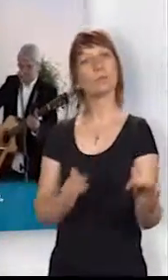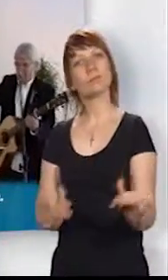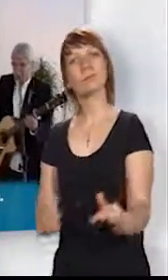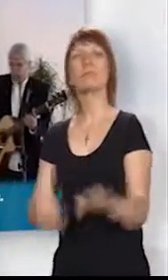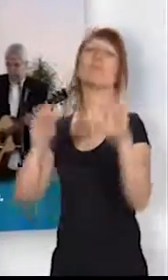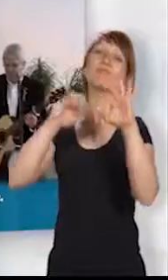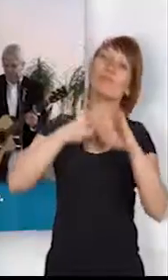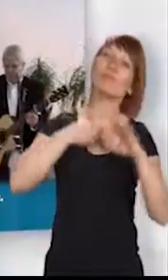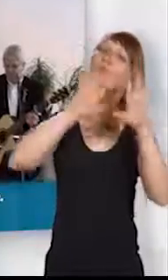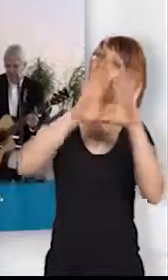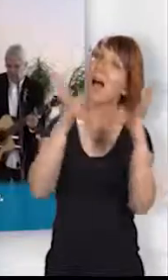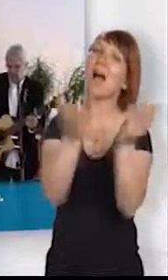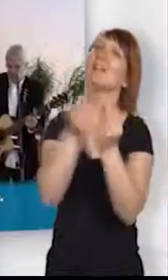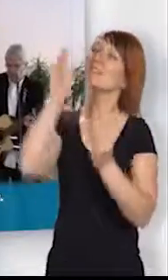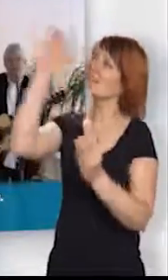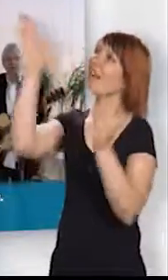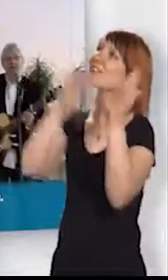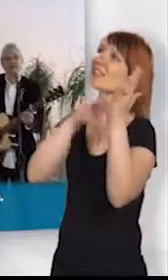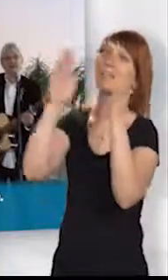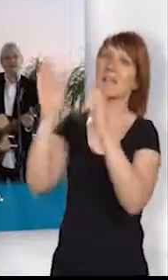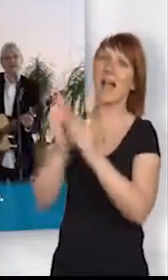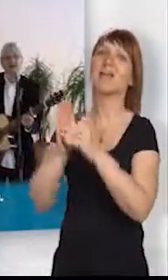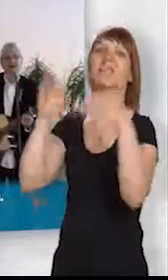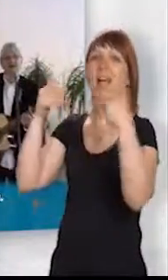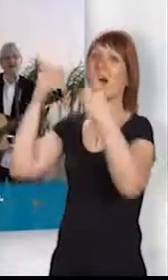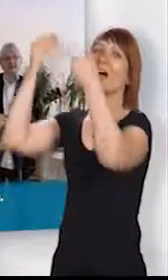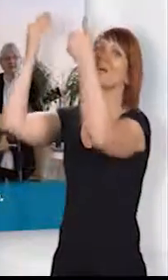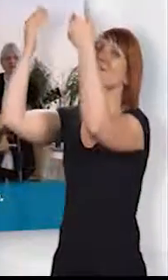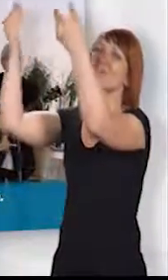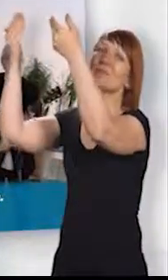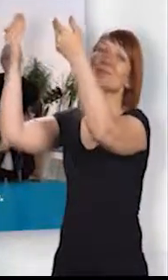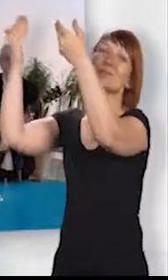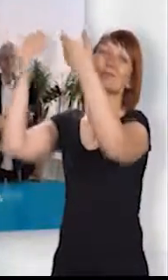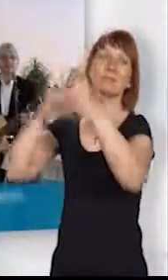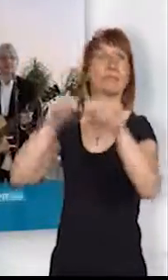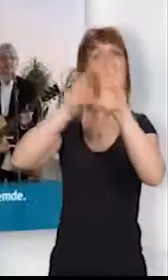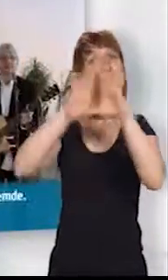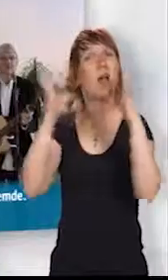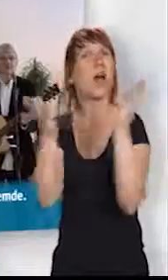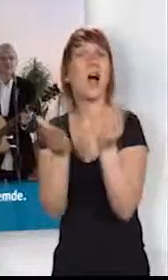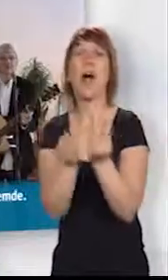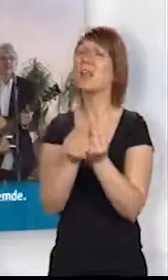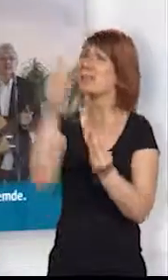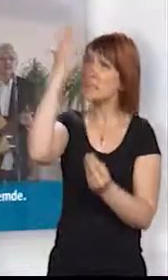Alles lege ich hinein in Deine Hände, all das